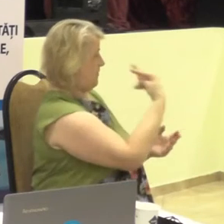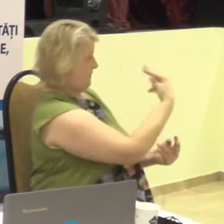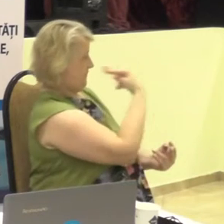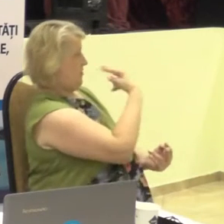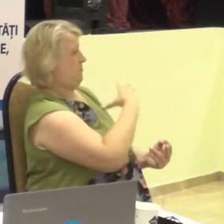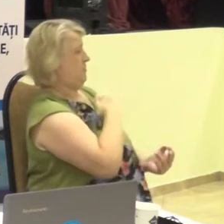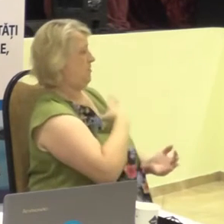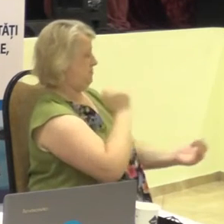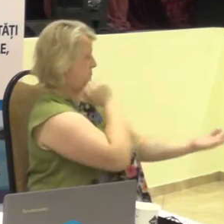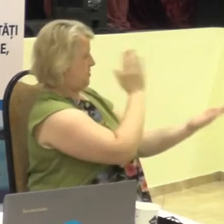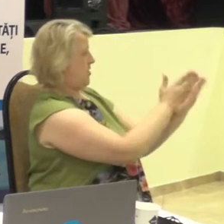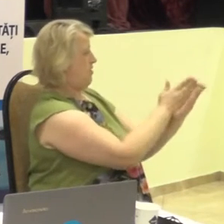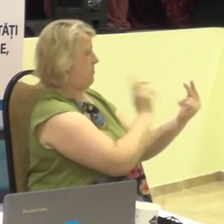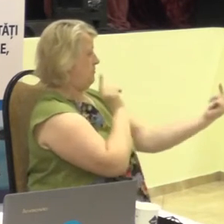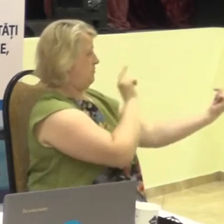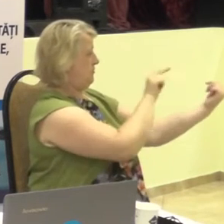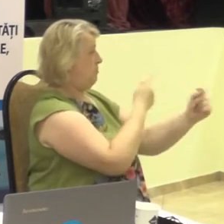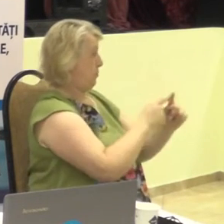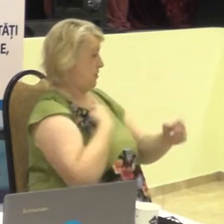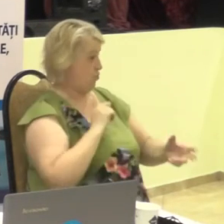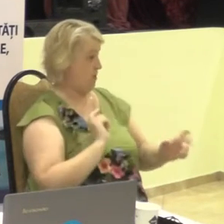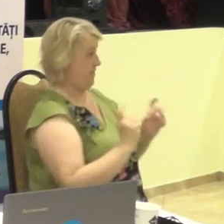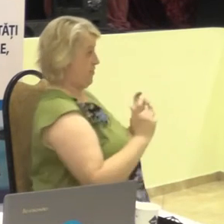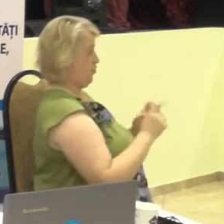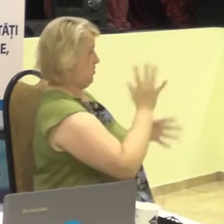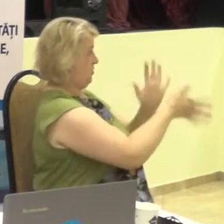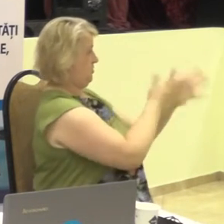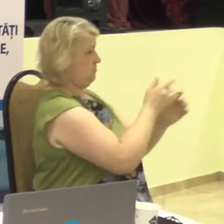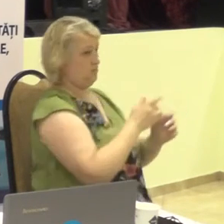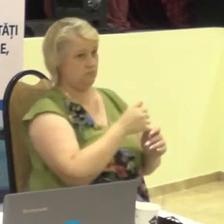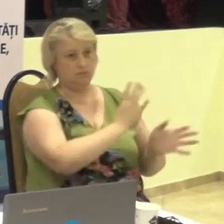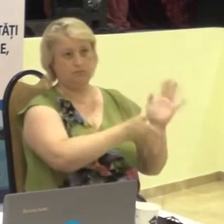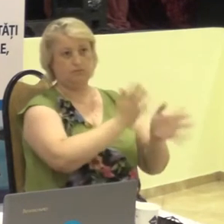spre persoana cu dezabilități de auz.